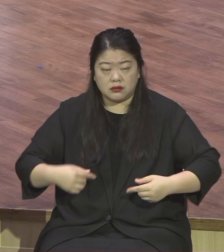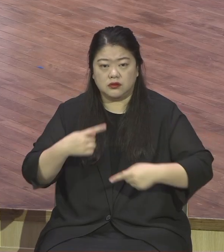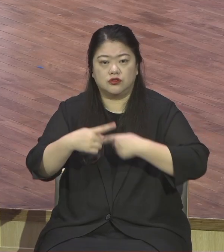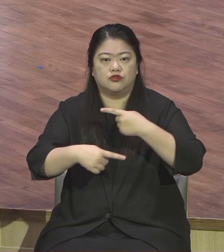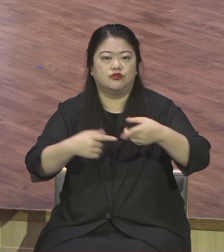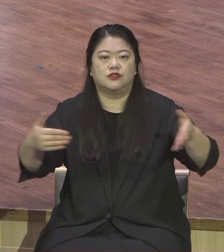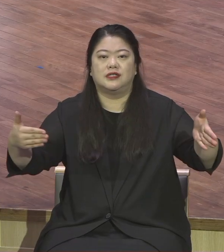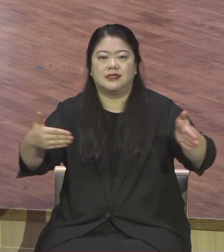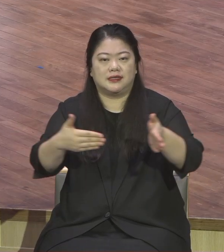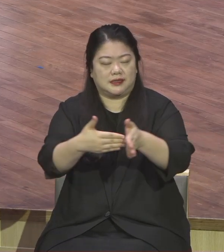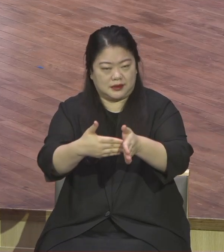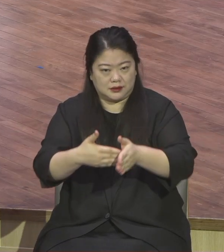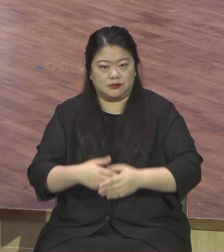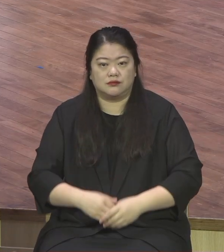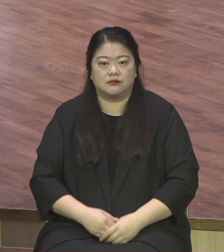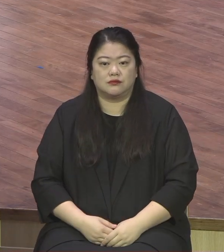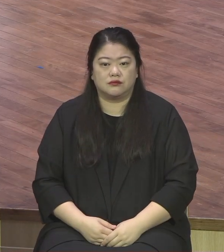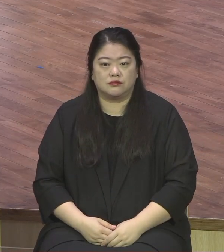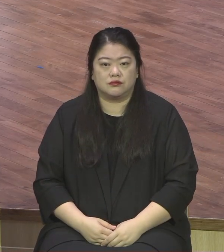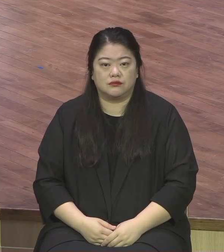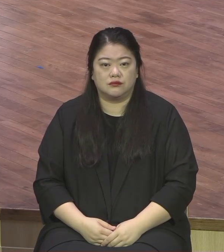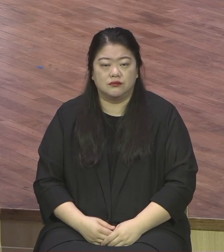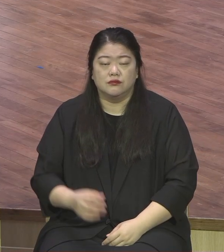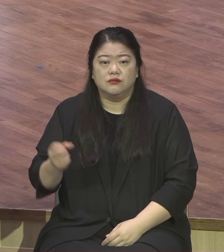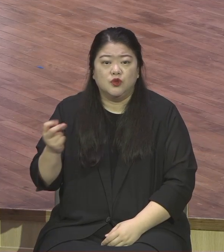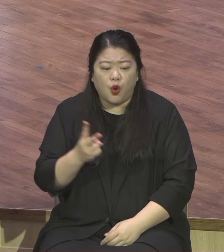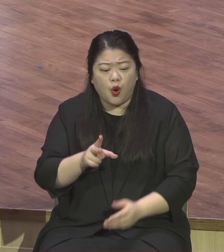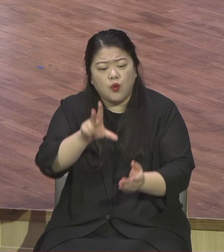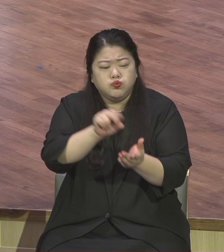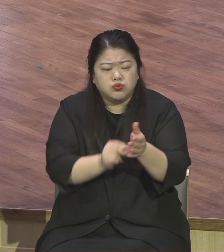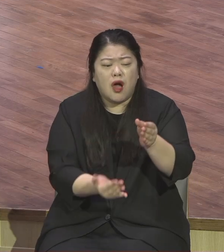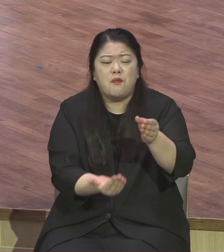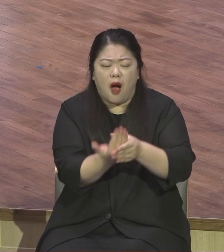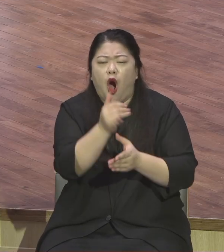나에게 발붙일 곳이 없다. 좌절.